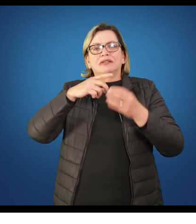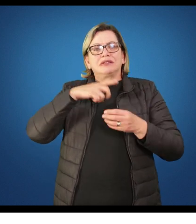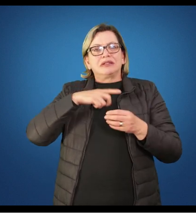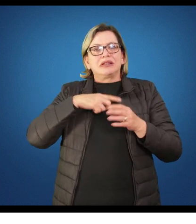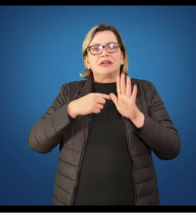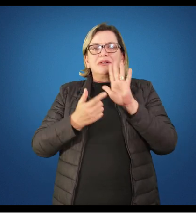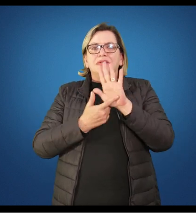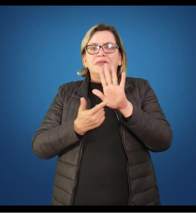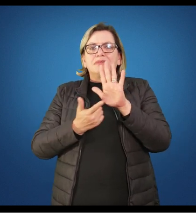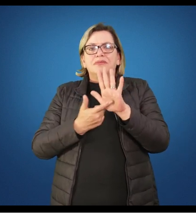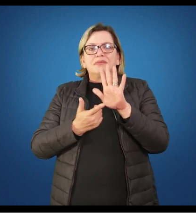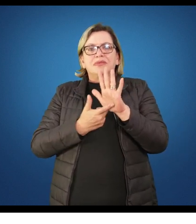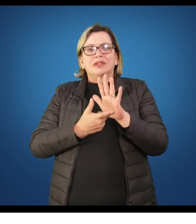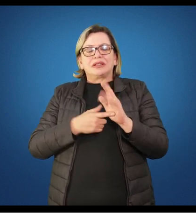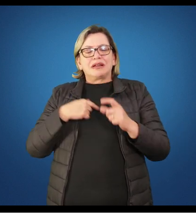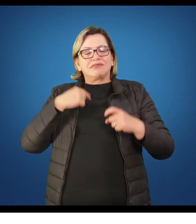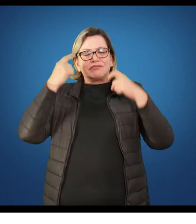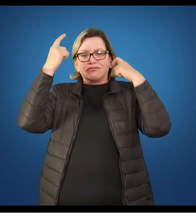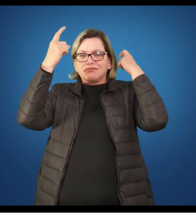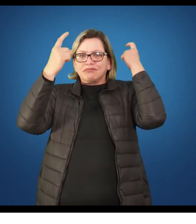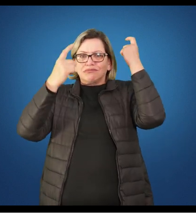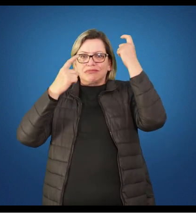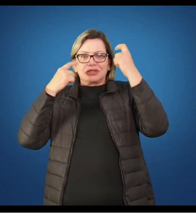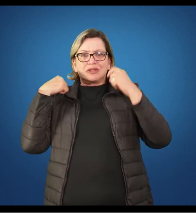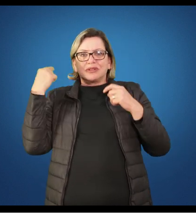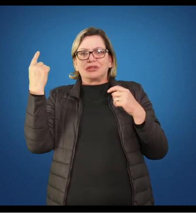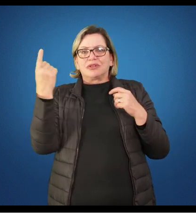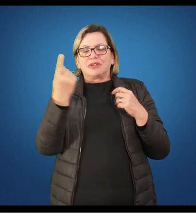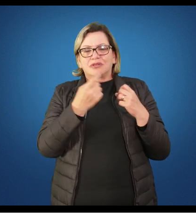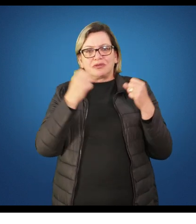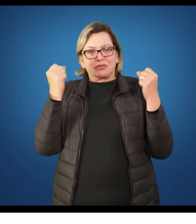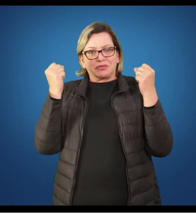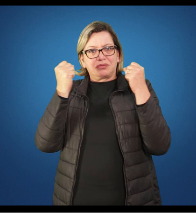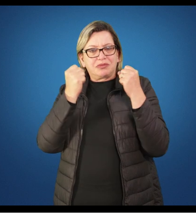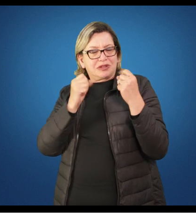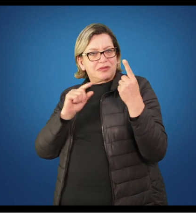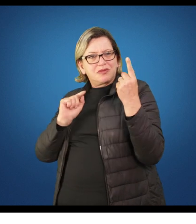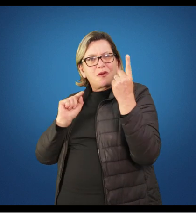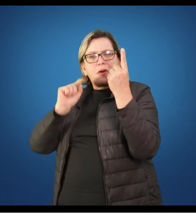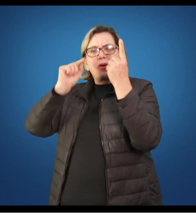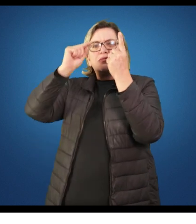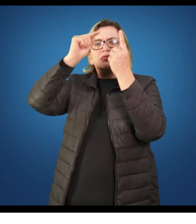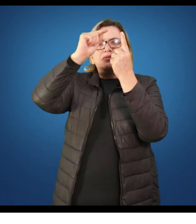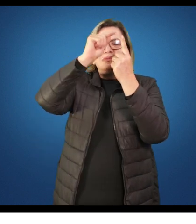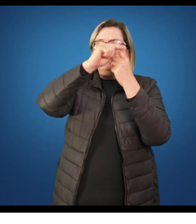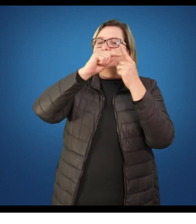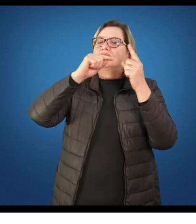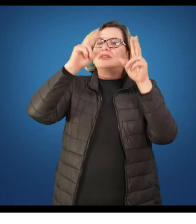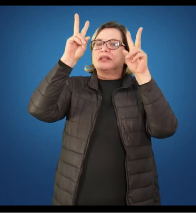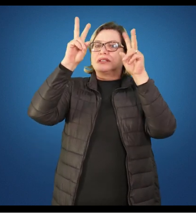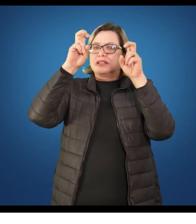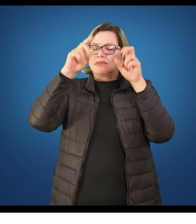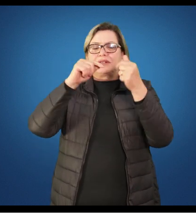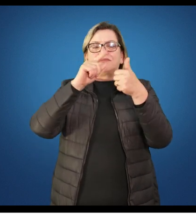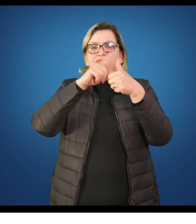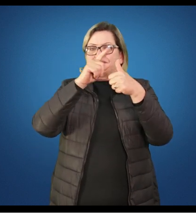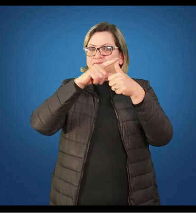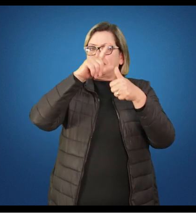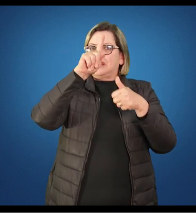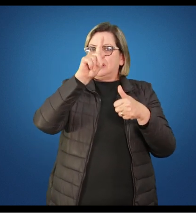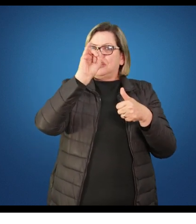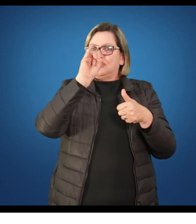justamente a preocupação de que nós possamos focar o nosso trabalho nos conteúdos ginástica,